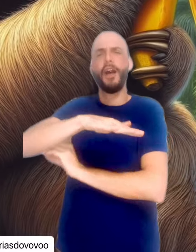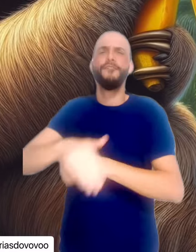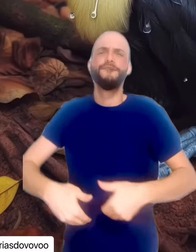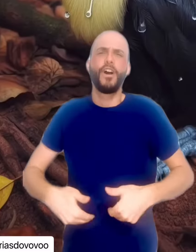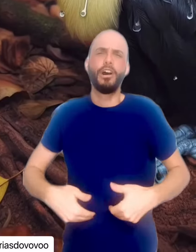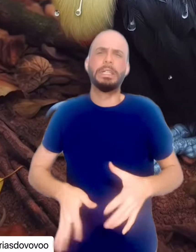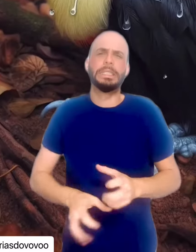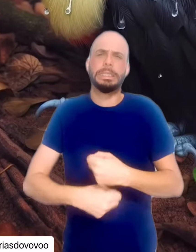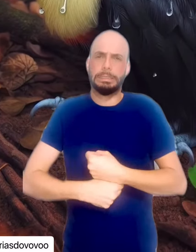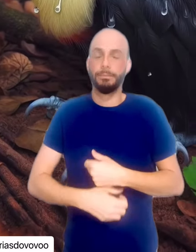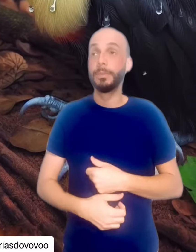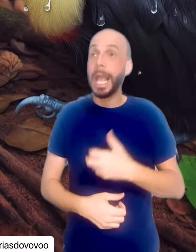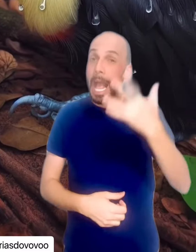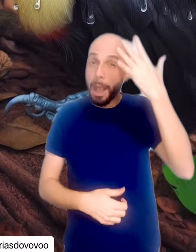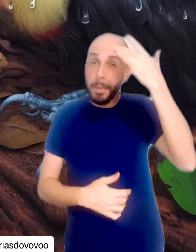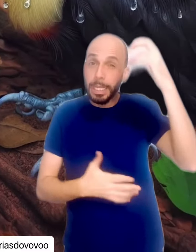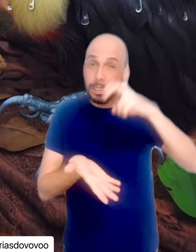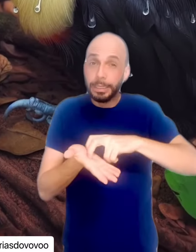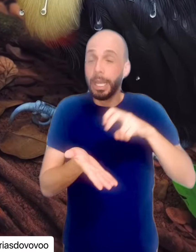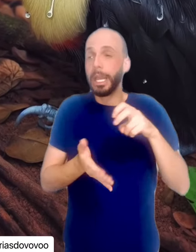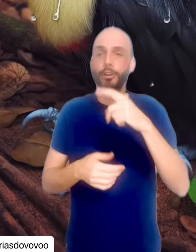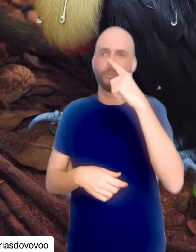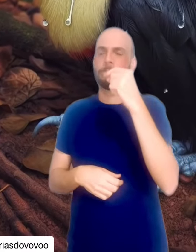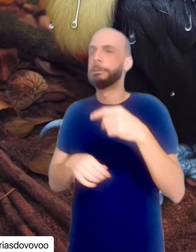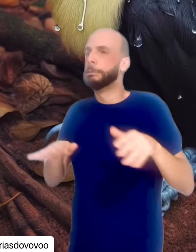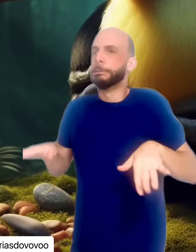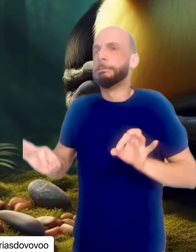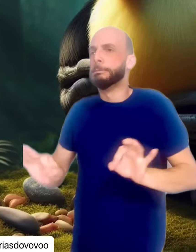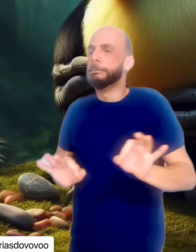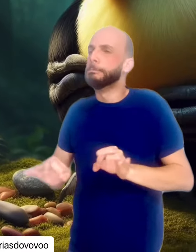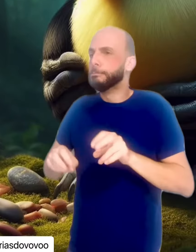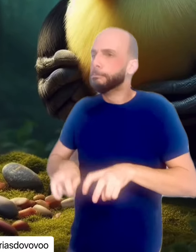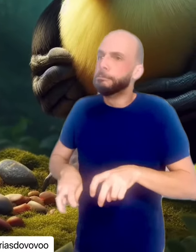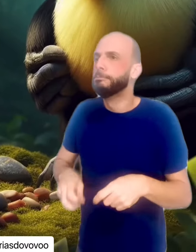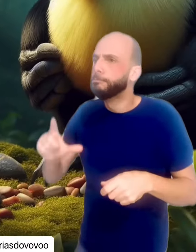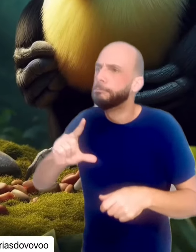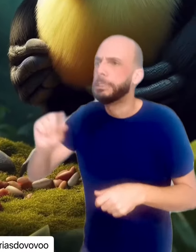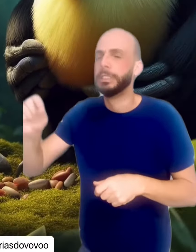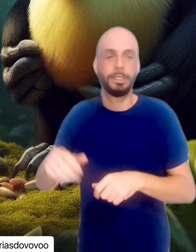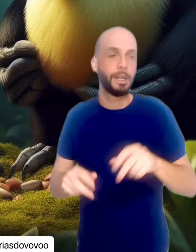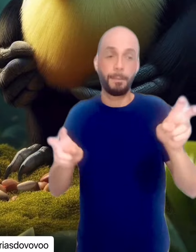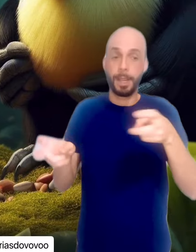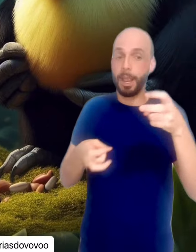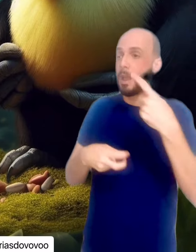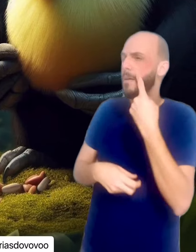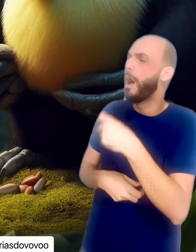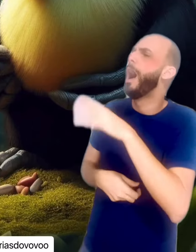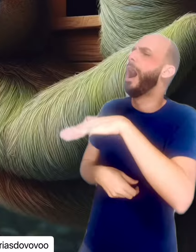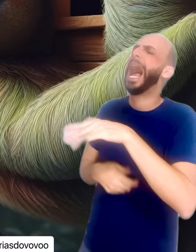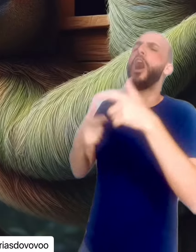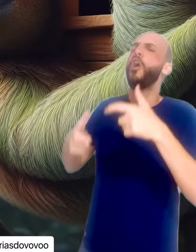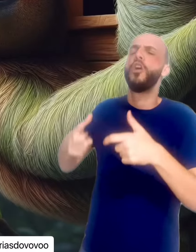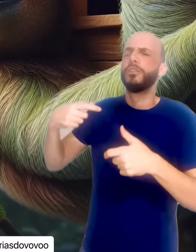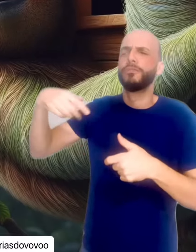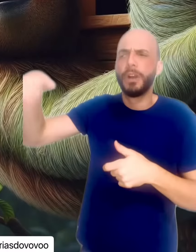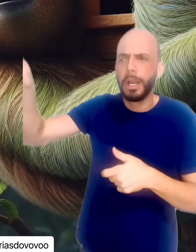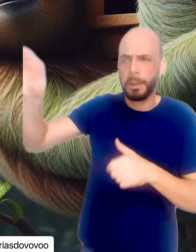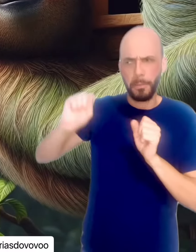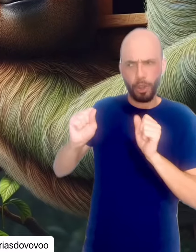com fome a noite inteira. Ao amanhecer do dia, a preguiça viu ele se preparando para sair. Você vai aonde,